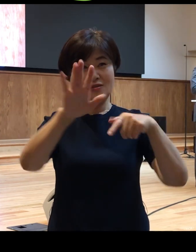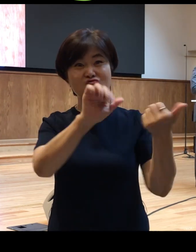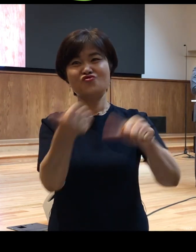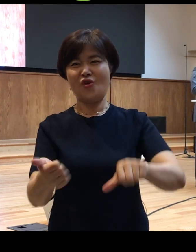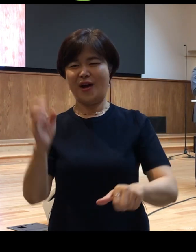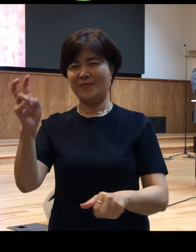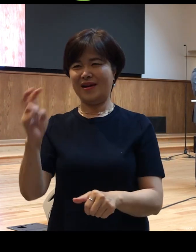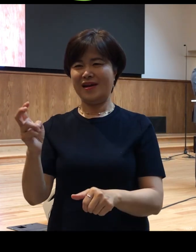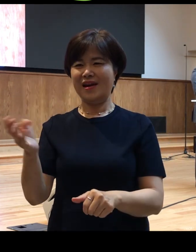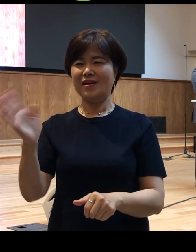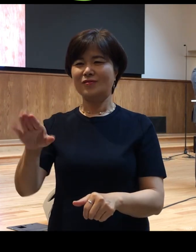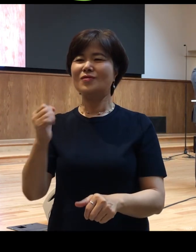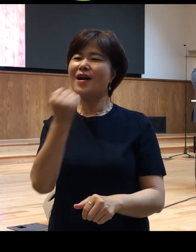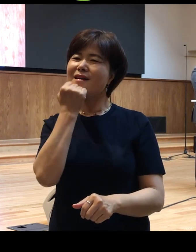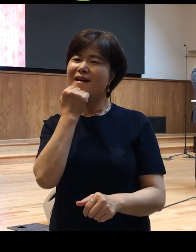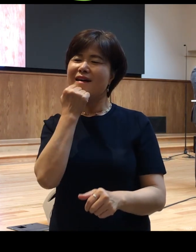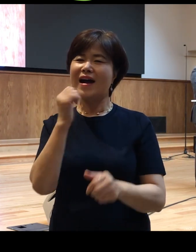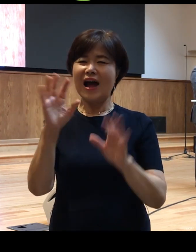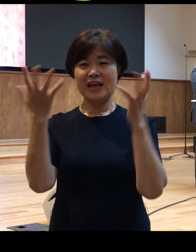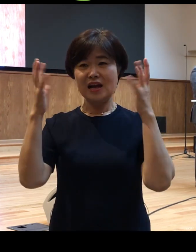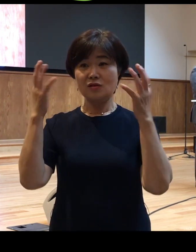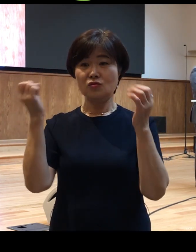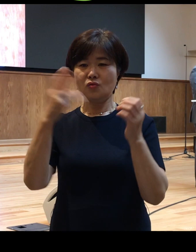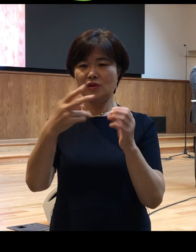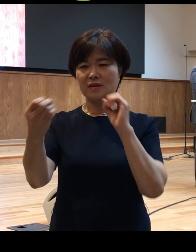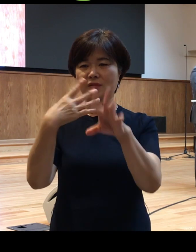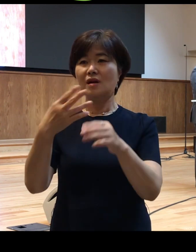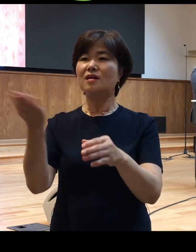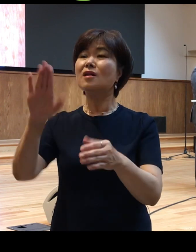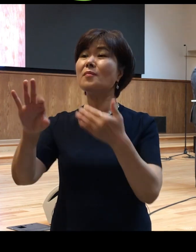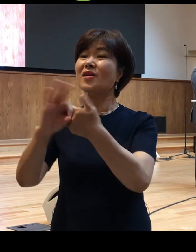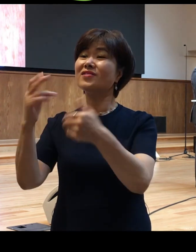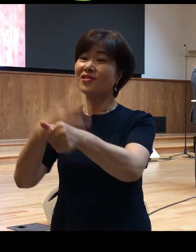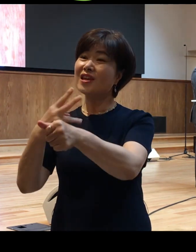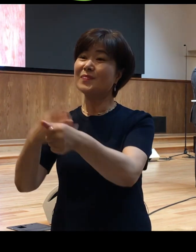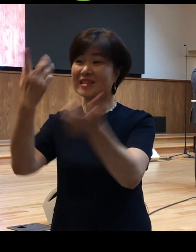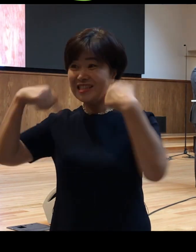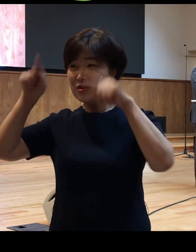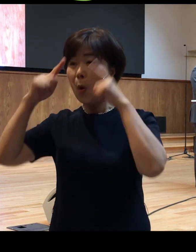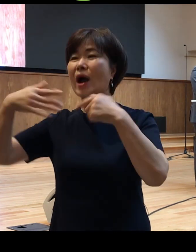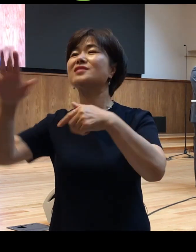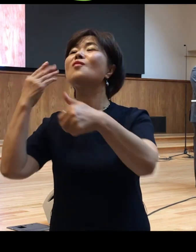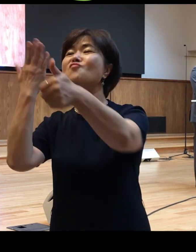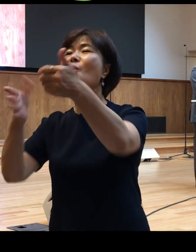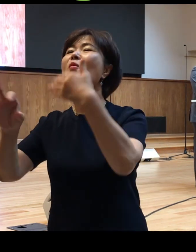지으면서 어 그럼 선생님이 물어보시면 되겠네요 이렇게 대답을 했다는 것입니다